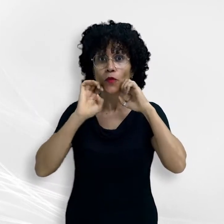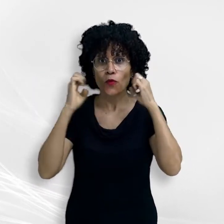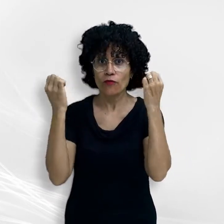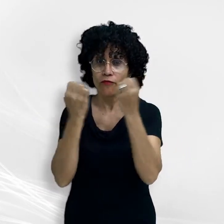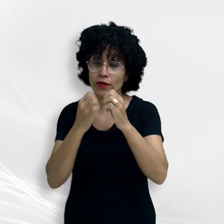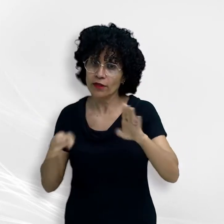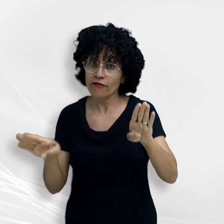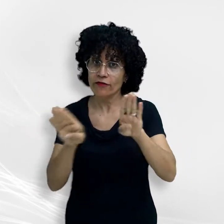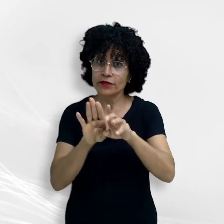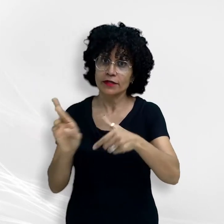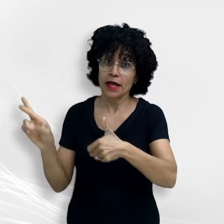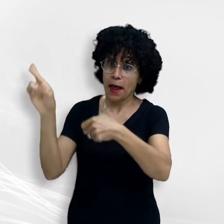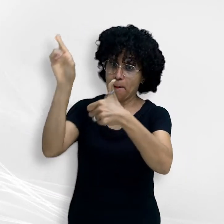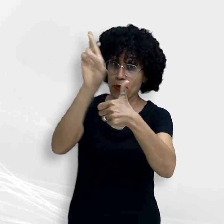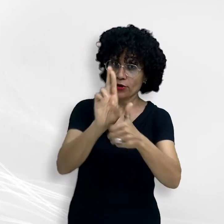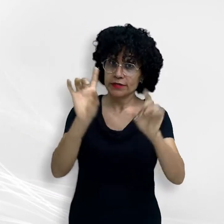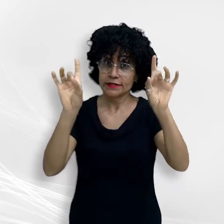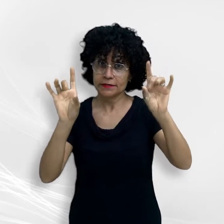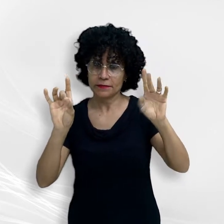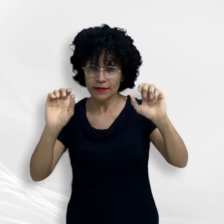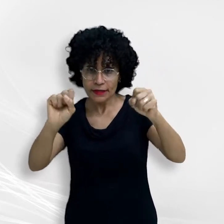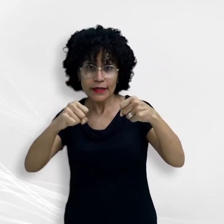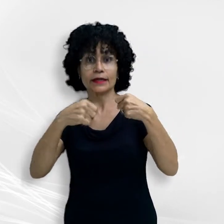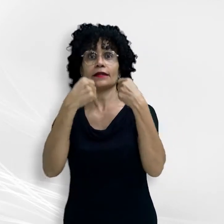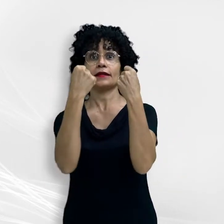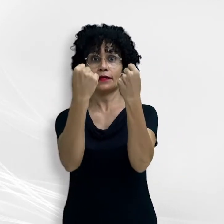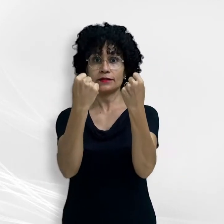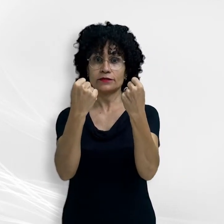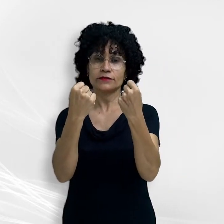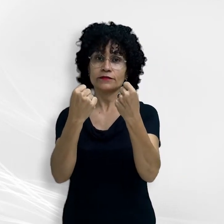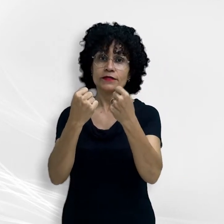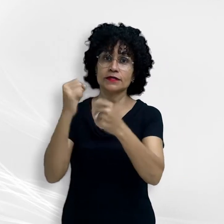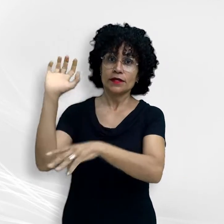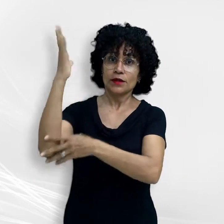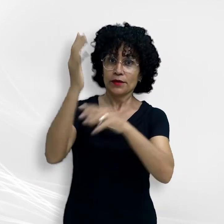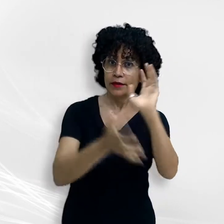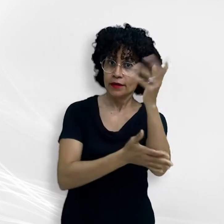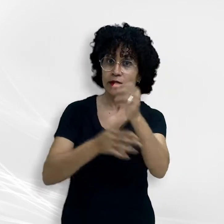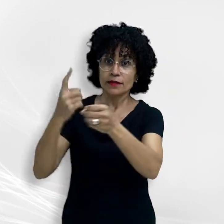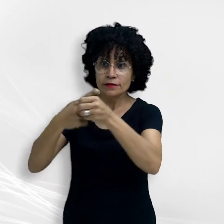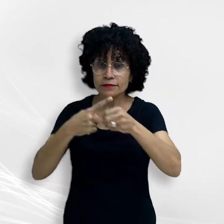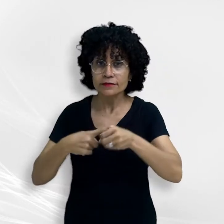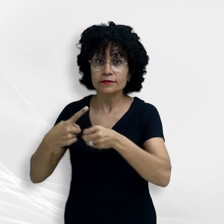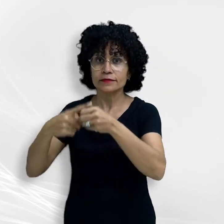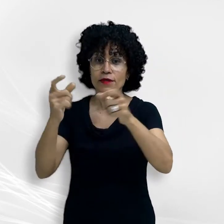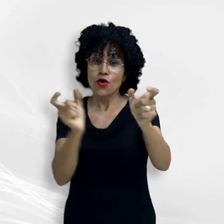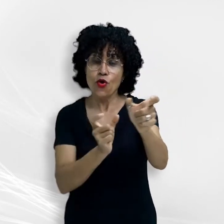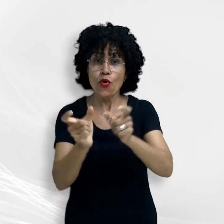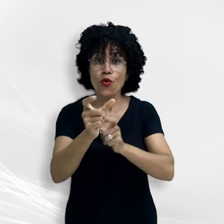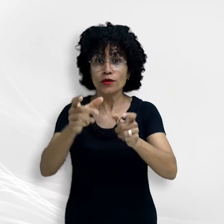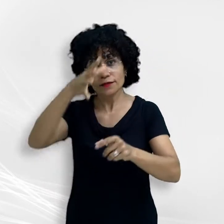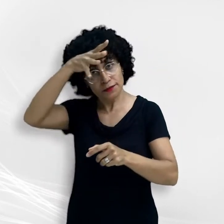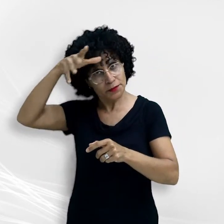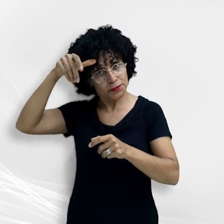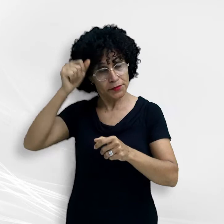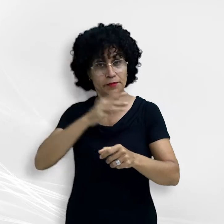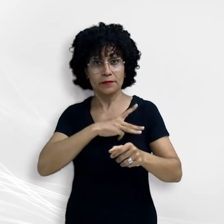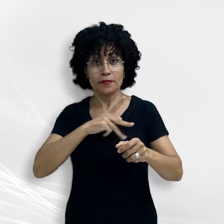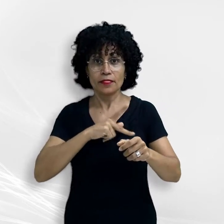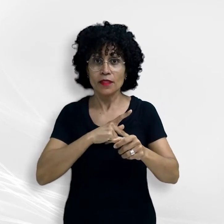fechado e a Procuradoria de Justiça Especializada em Defesa Ambiental e Ordem Urbanística do Ministério Público de Mato Grosso convida